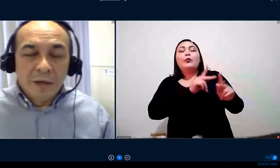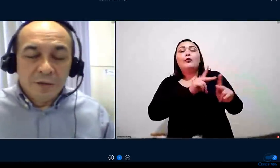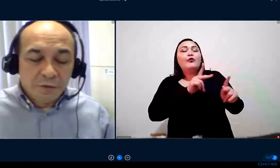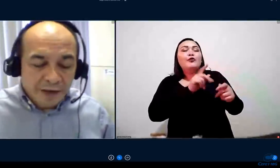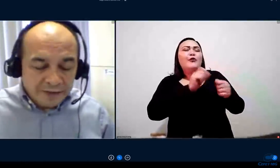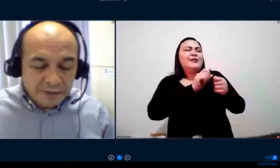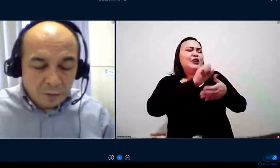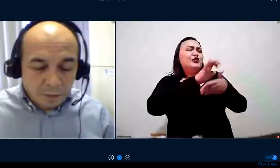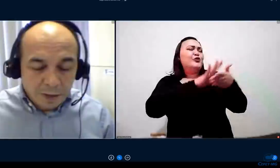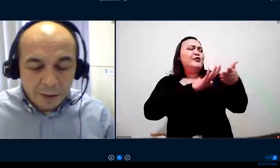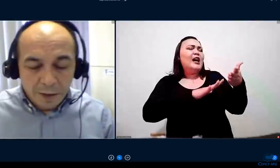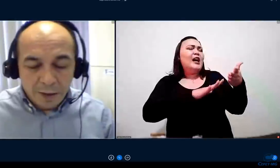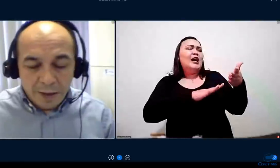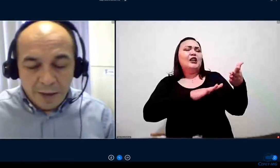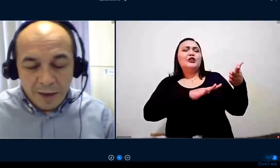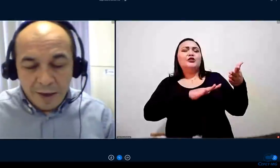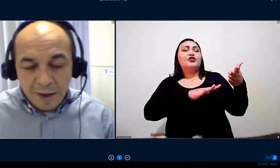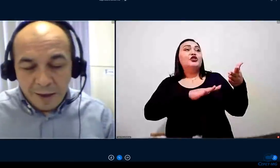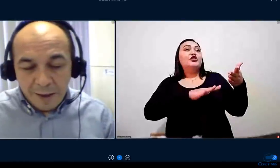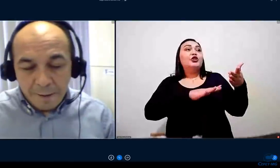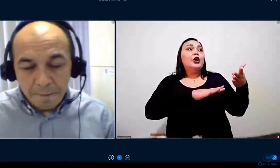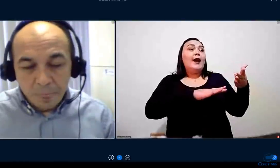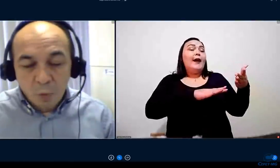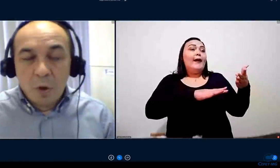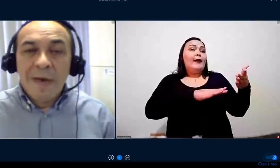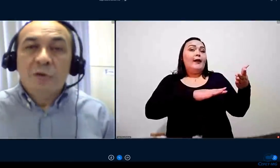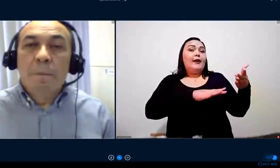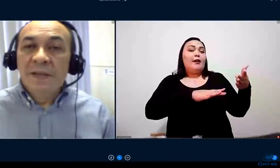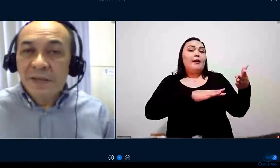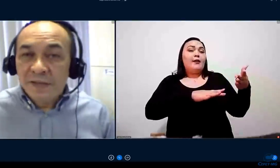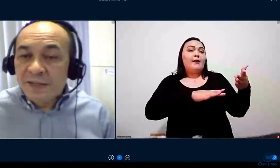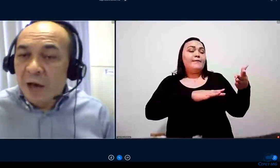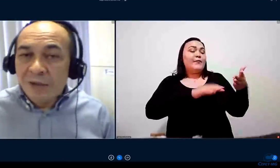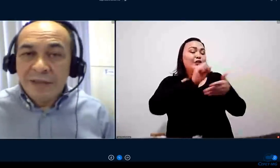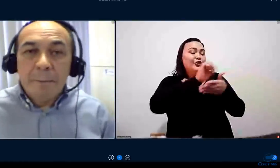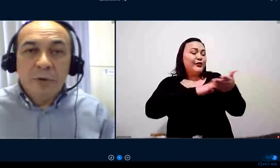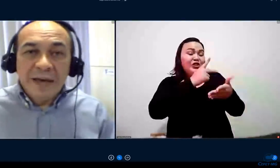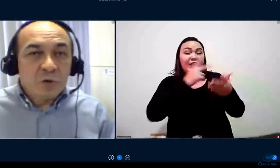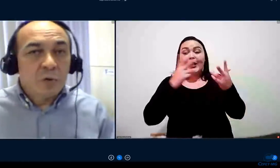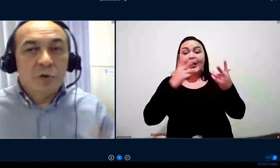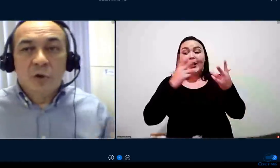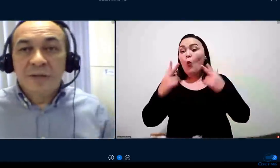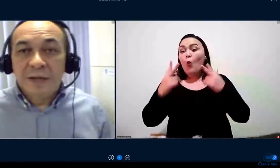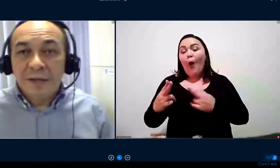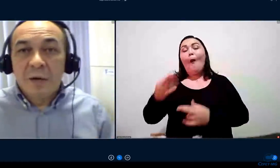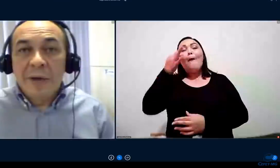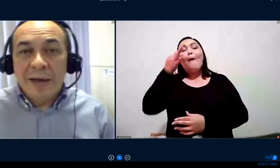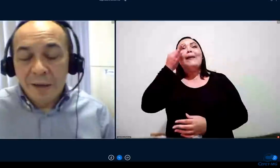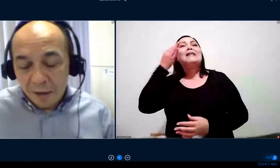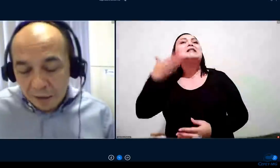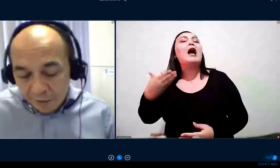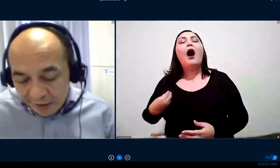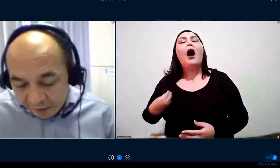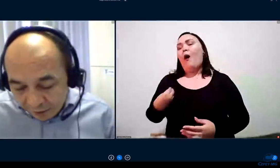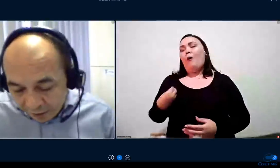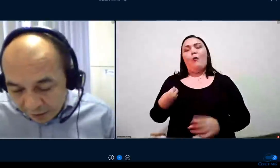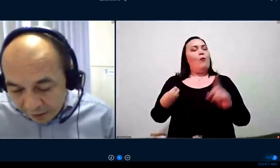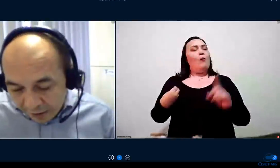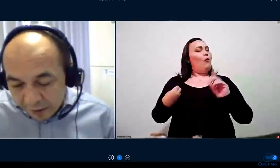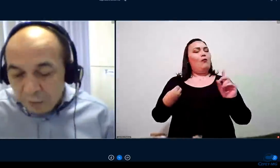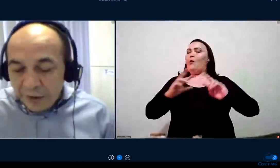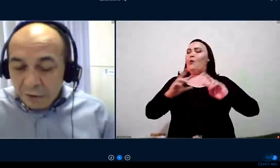ele estivesse no momento presencial, até porque as condições ele não é, não é,